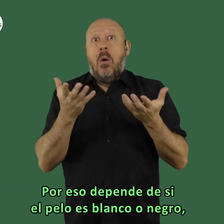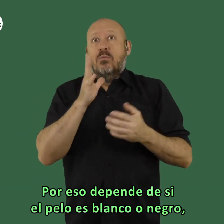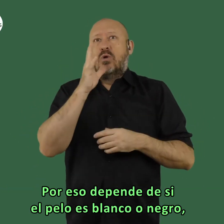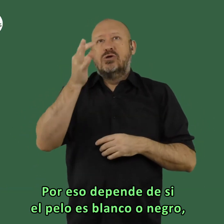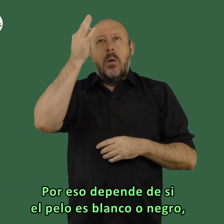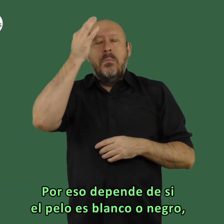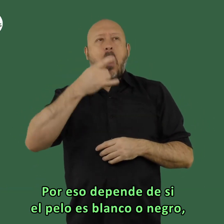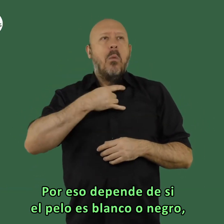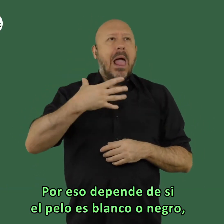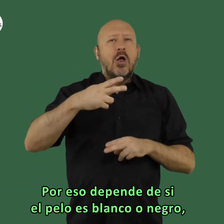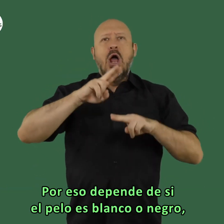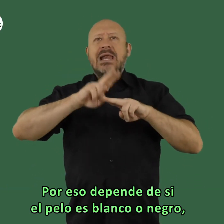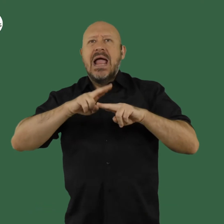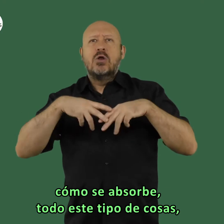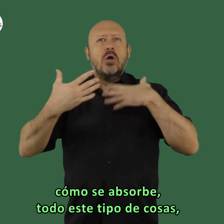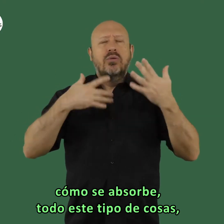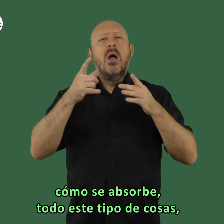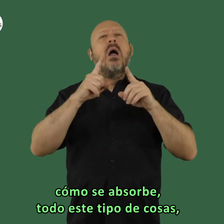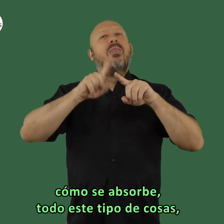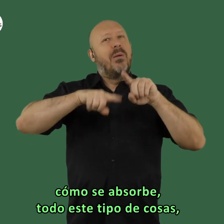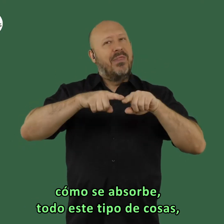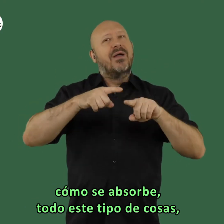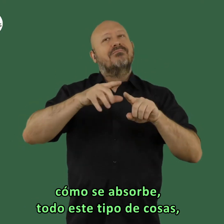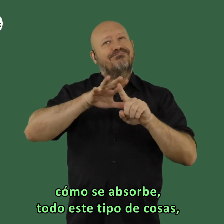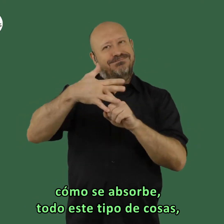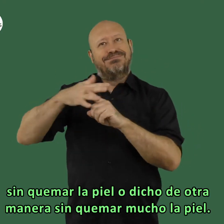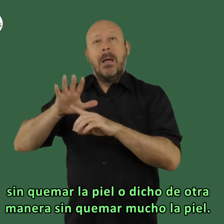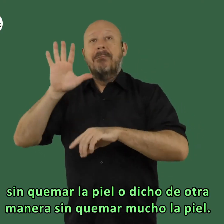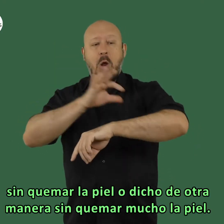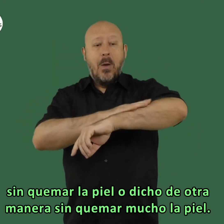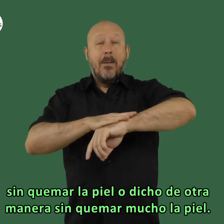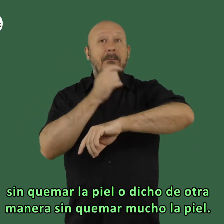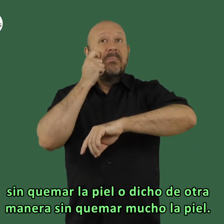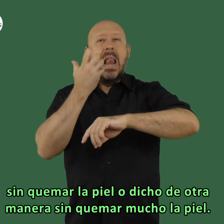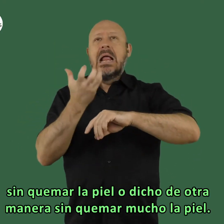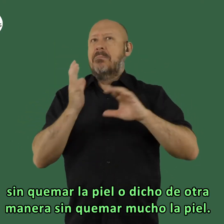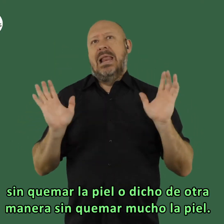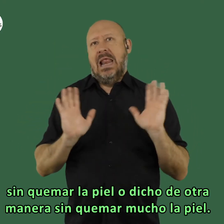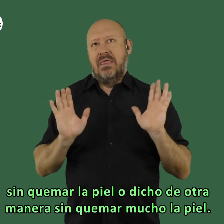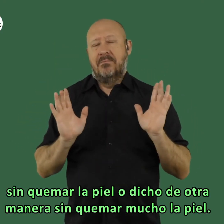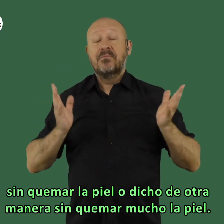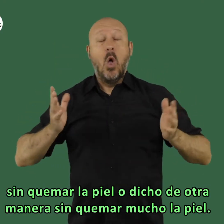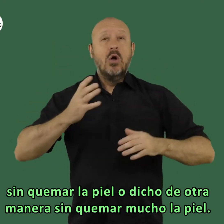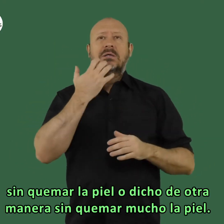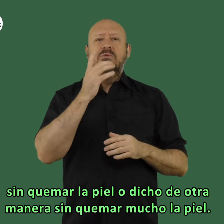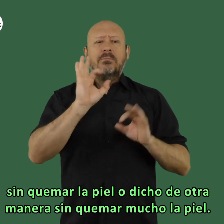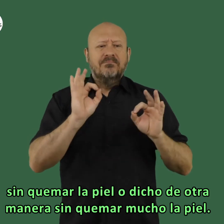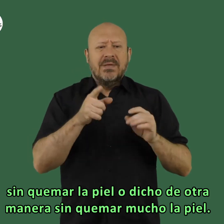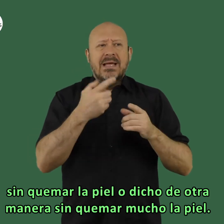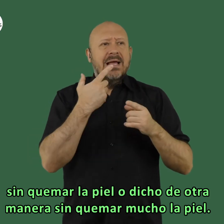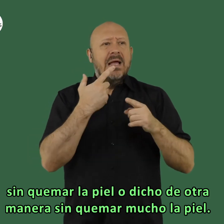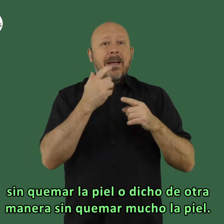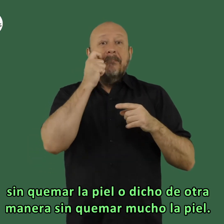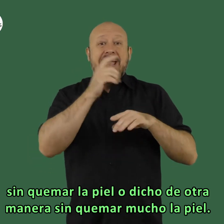por eso depende de si el pelo es blanco o negro como se absorbe todo este tipo de cosas sin quemar la piel o dicho de otra manera